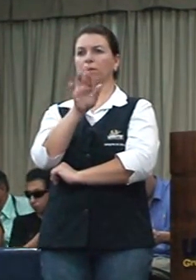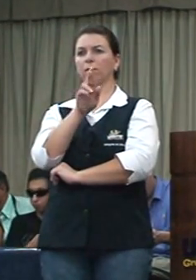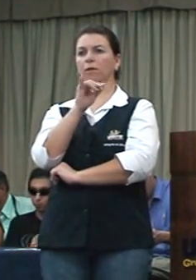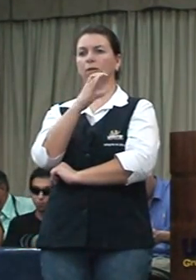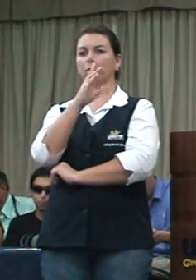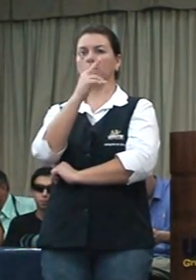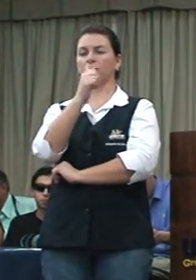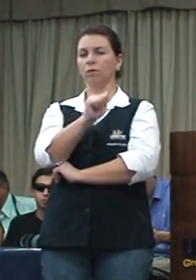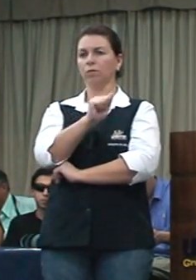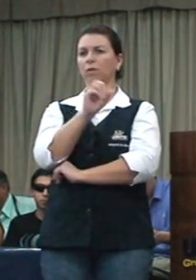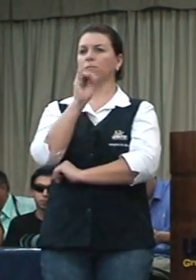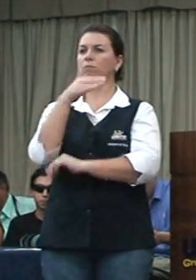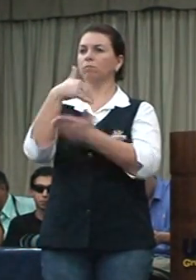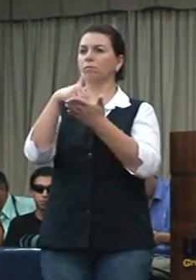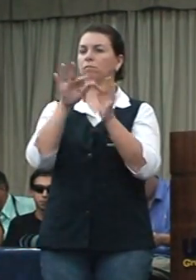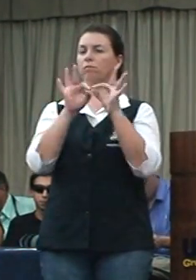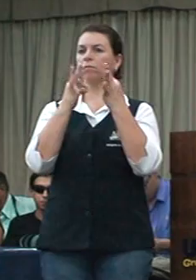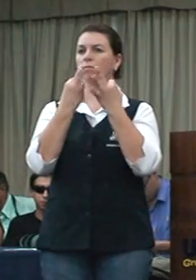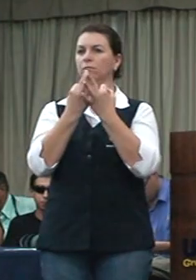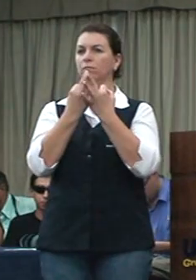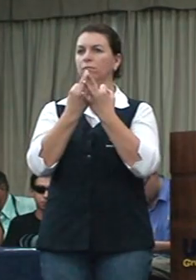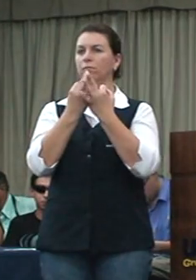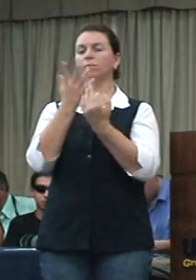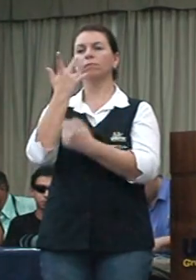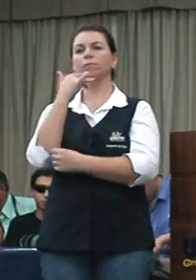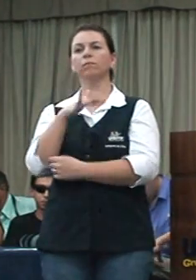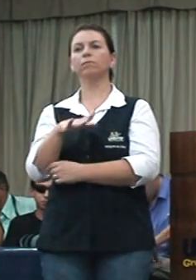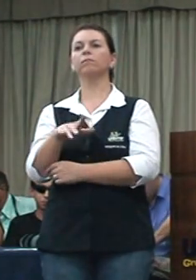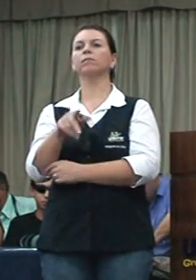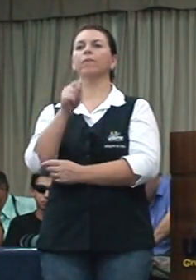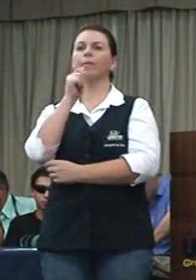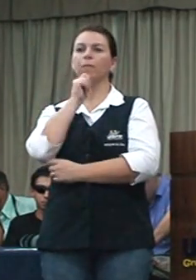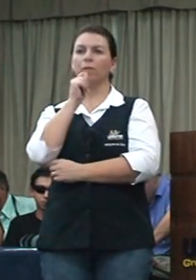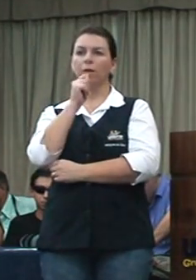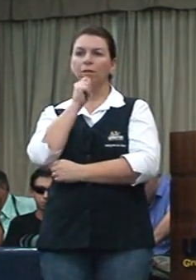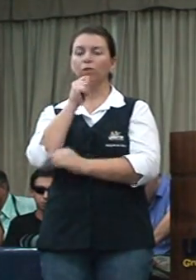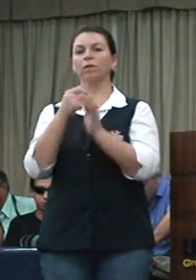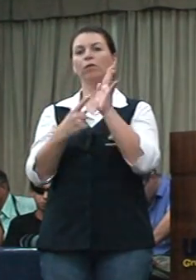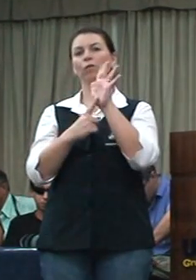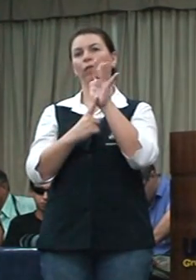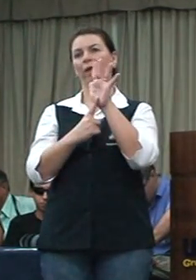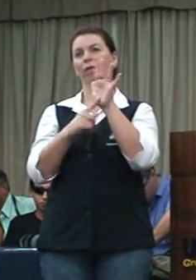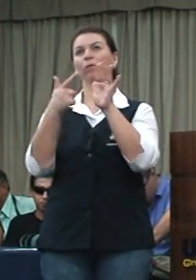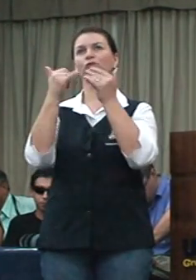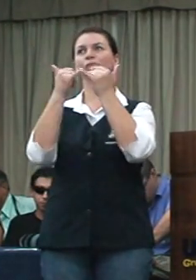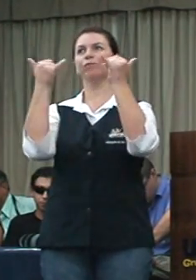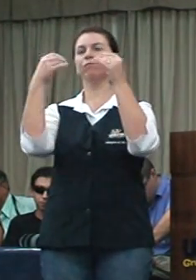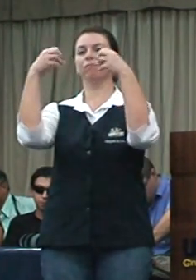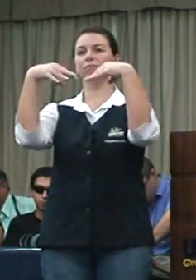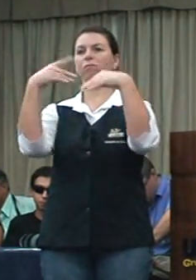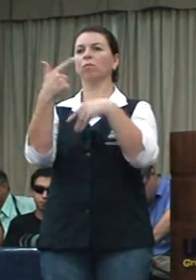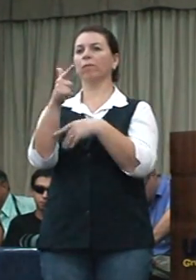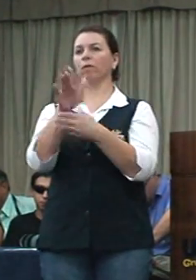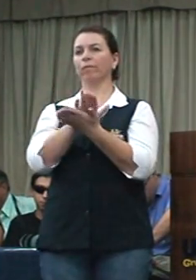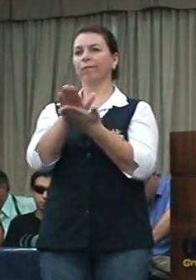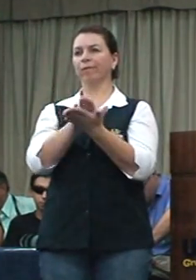provavelmente as crianças estariam usando velas e lanciões, como a matéria da RPC mostra. Então se vocês puderem acessar a